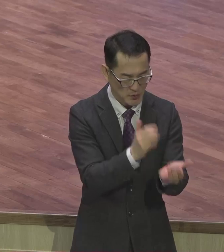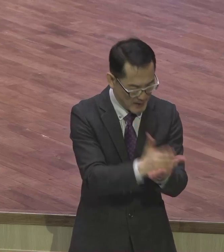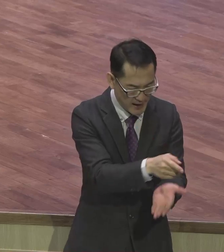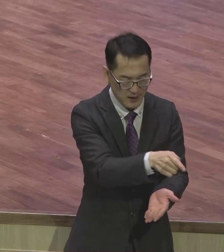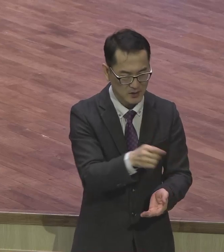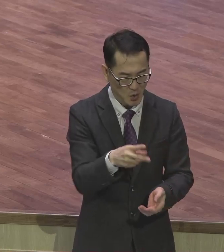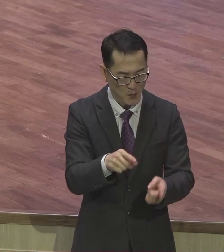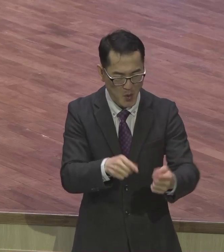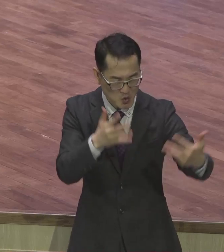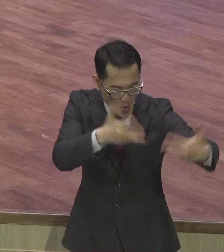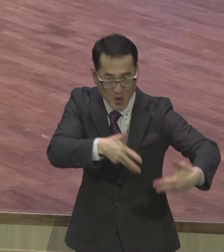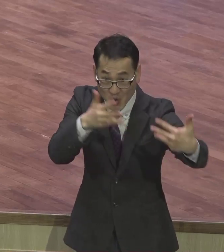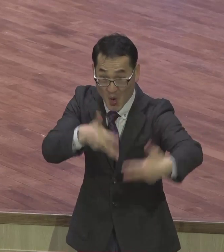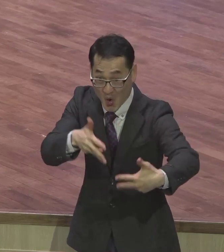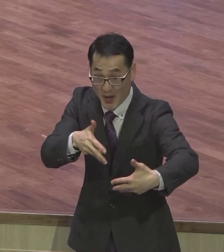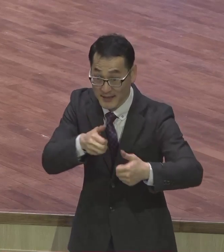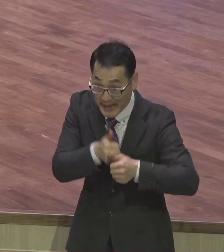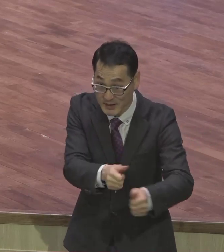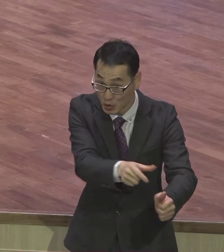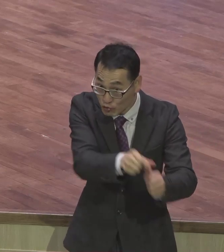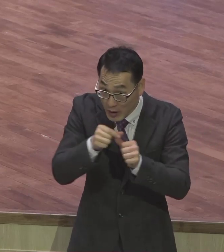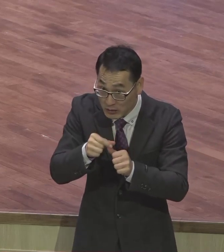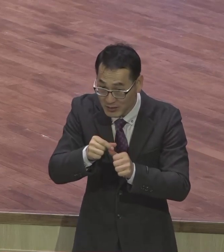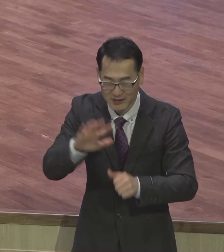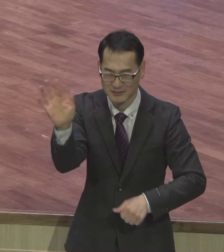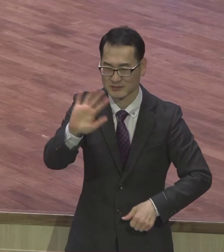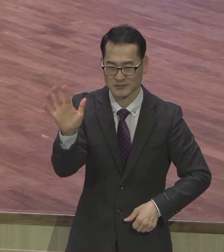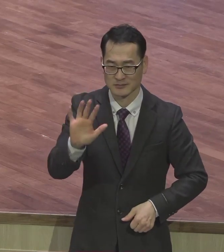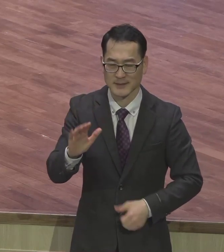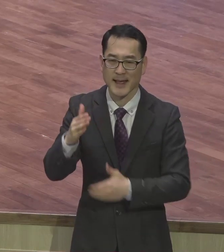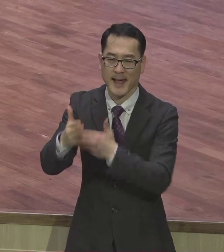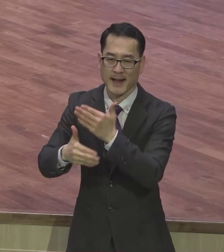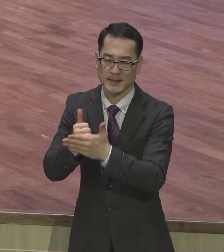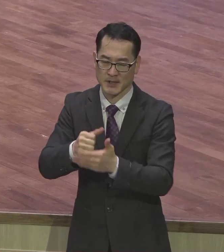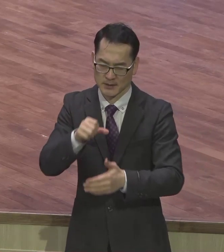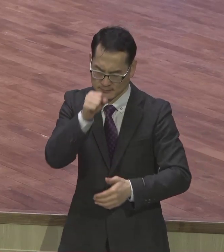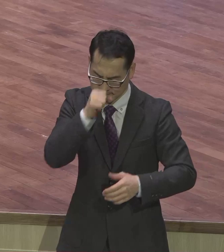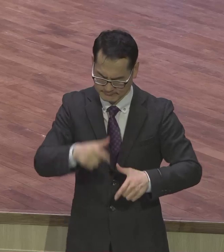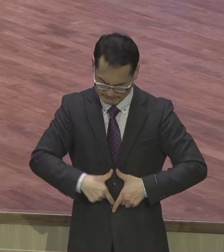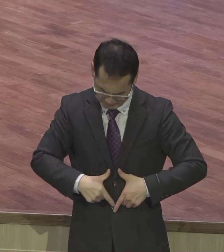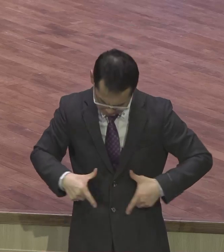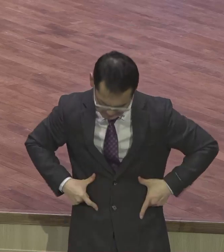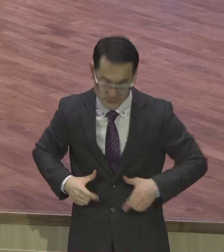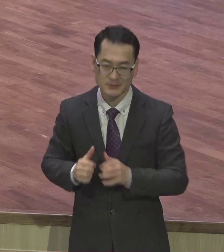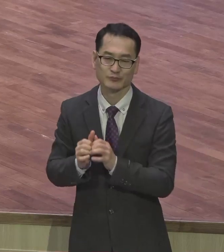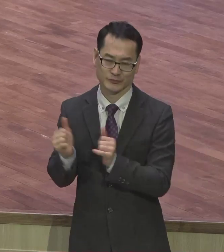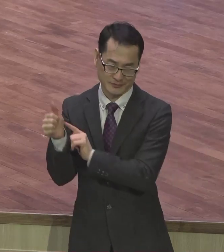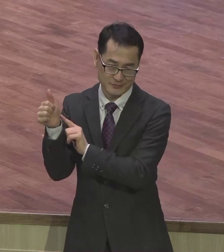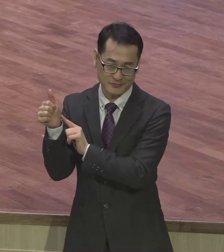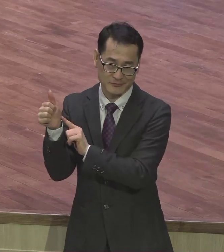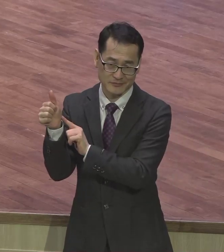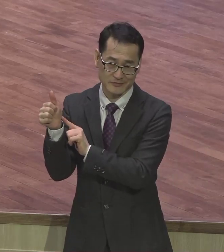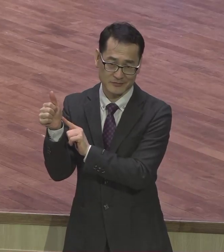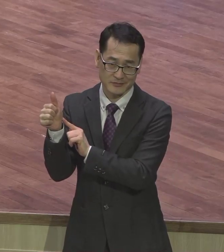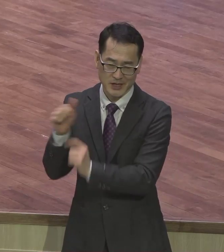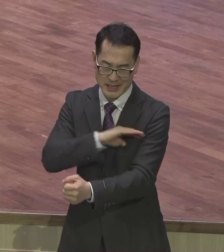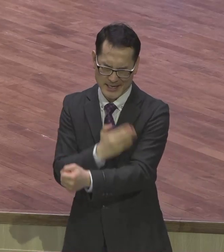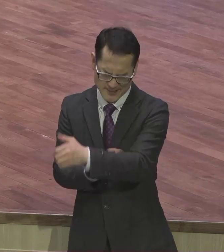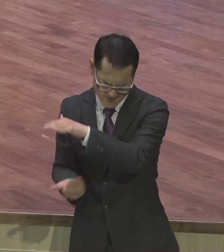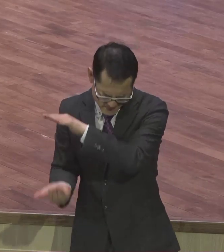좋으신 하나님이세요 하나님은 전능하신 분이에요 하나님은 필요한 게 없어요 하나님은 요구하는 게 아무것도